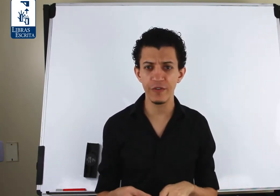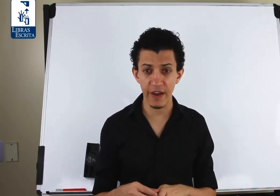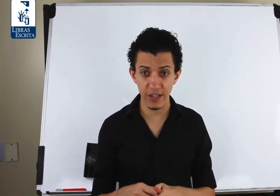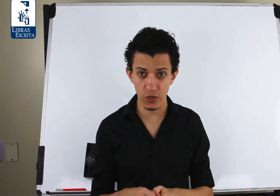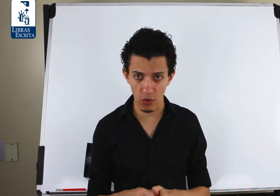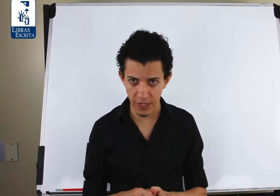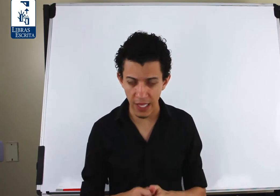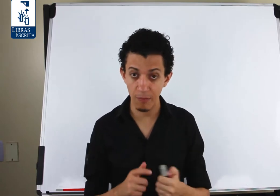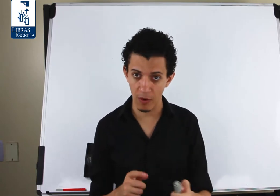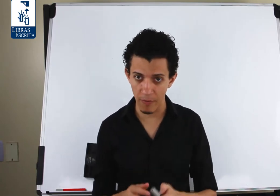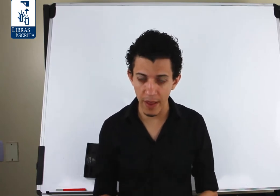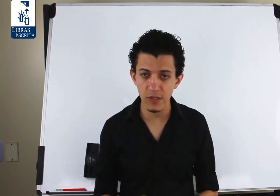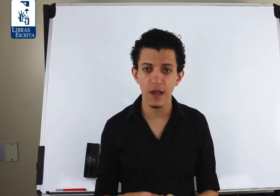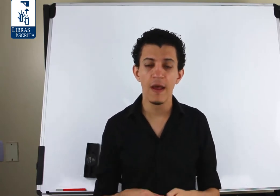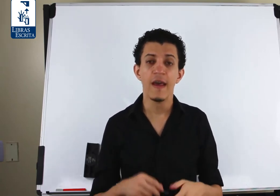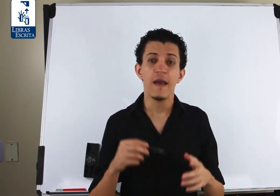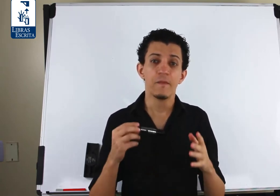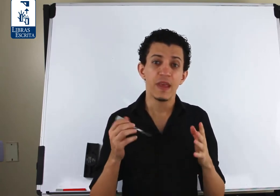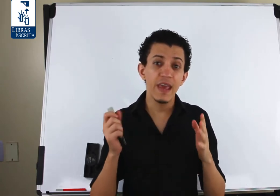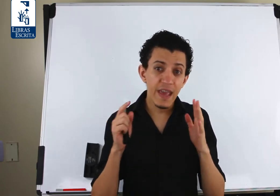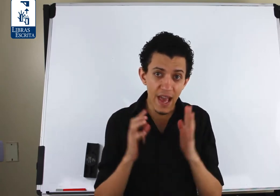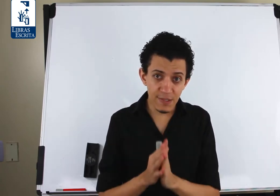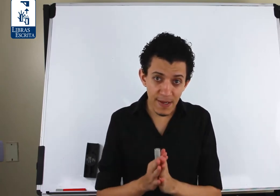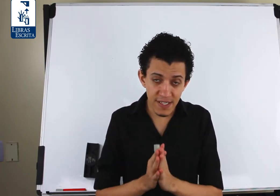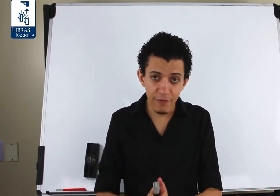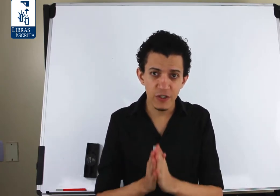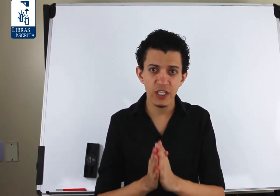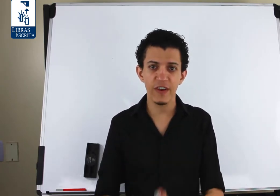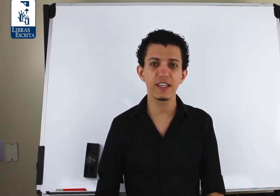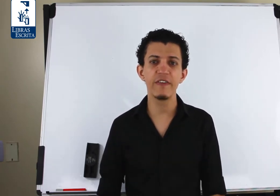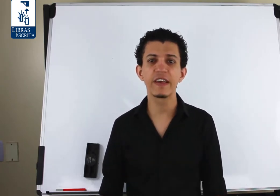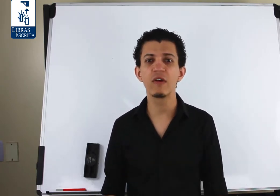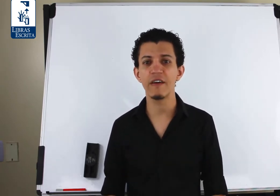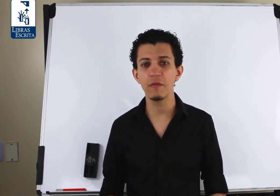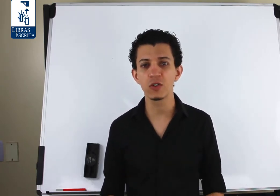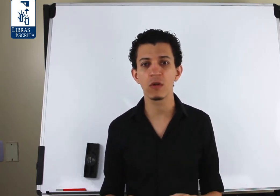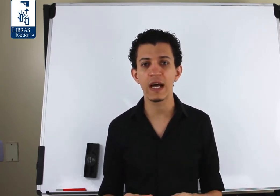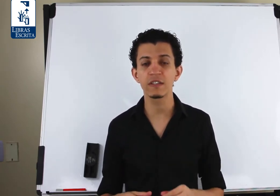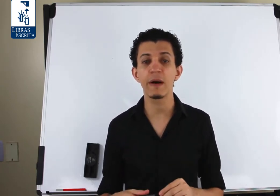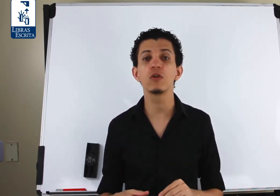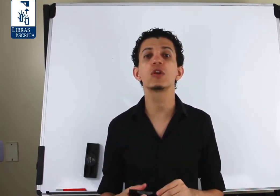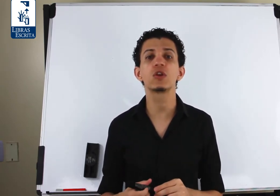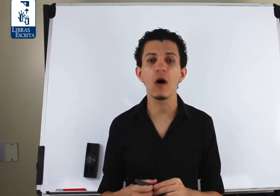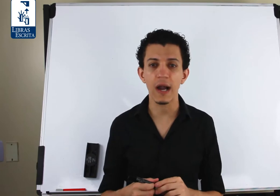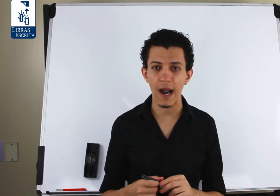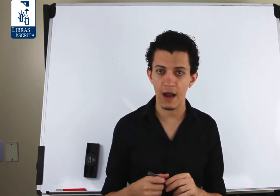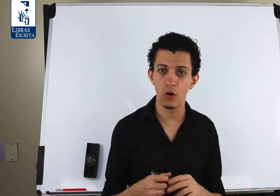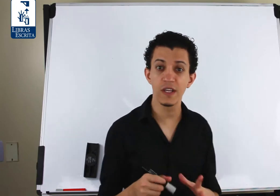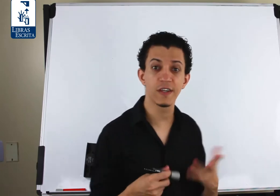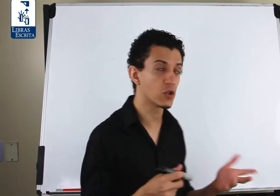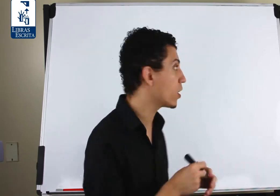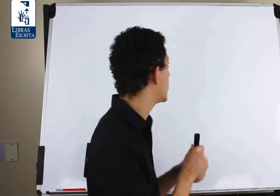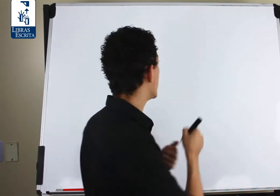diferentes de contato, pelo menos. E em específico a gente vai escrever aqui o grafêmo de contato chamado tocar, ou seja, toque.